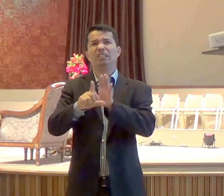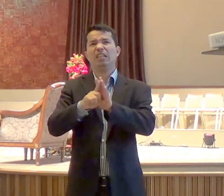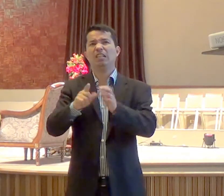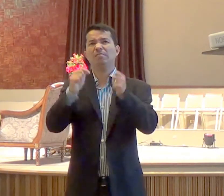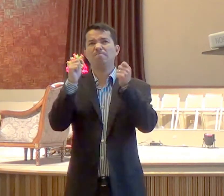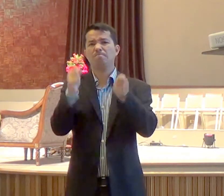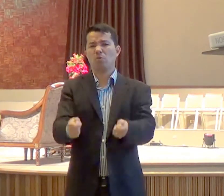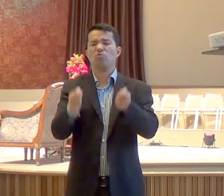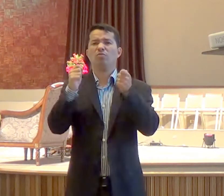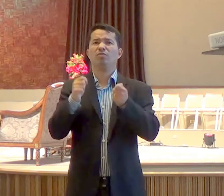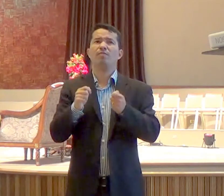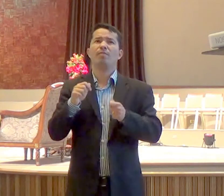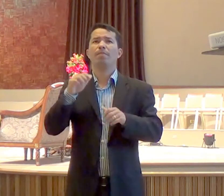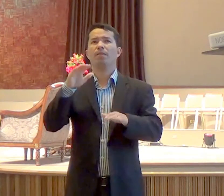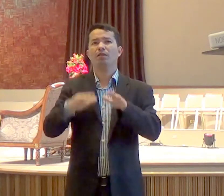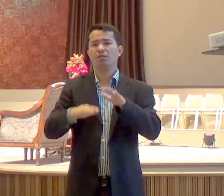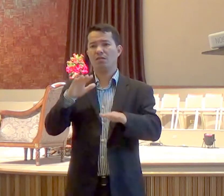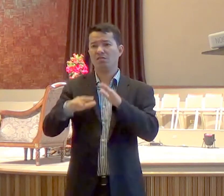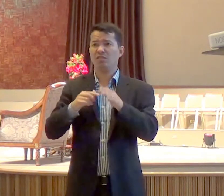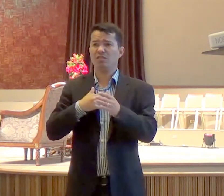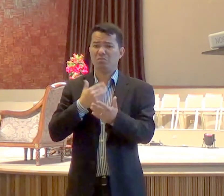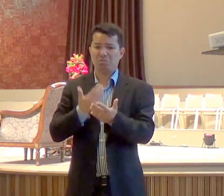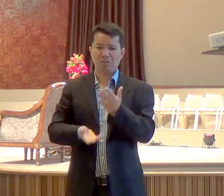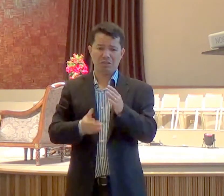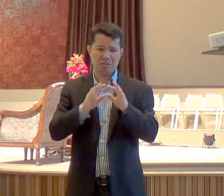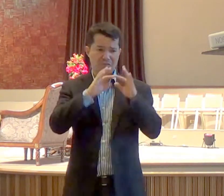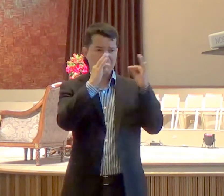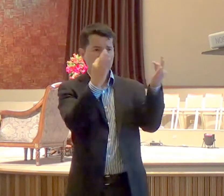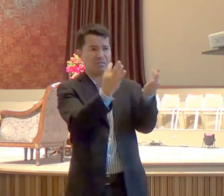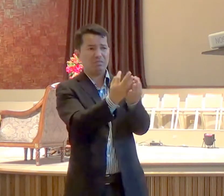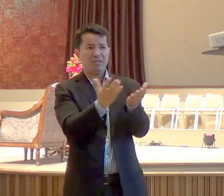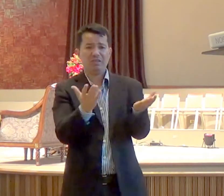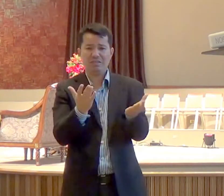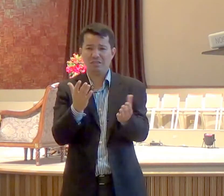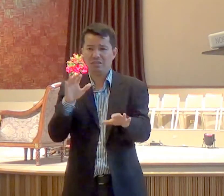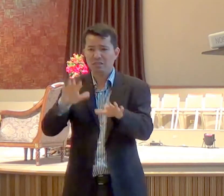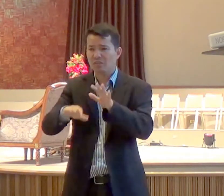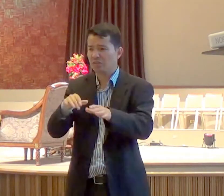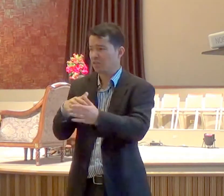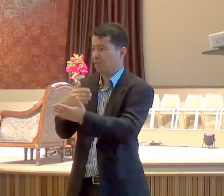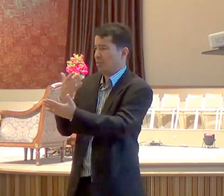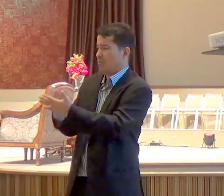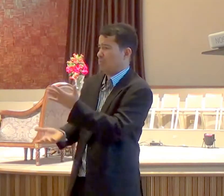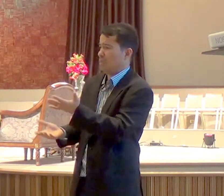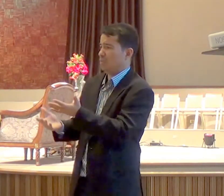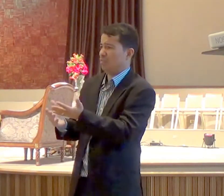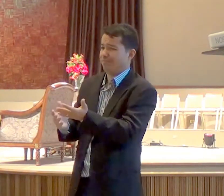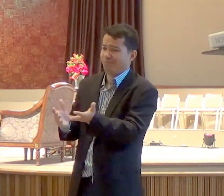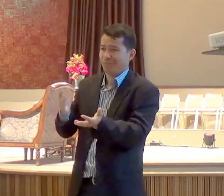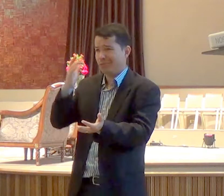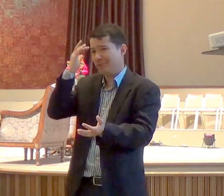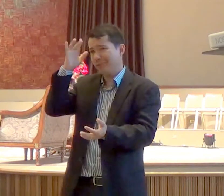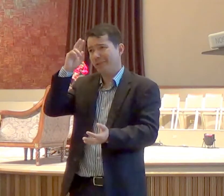talvez eu esteja perdendo a minha família, porque eu acho, que o Evangelho é uma coisa, e na verdade não é,